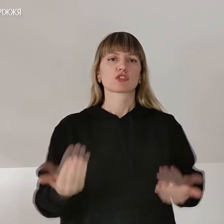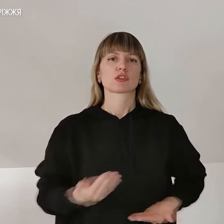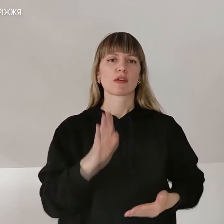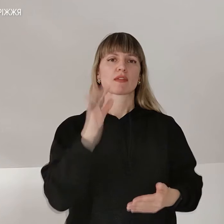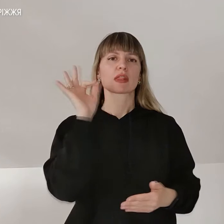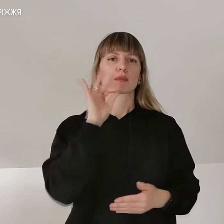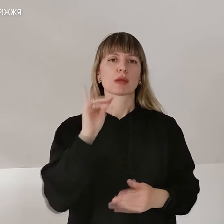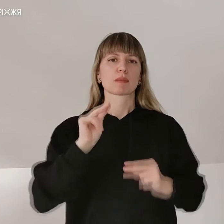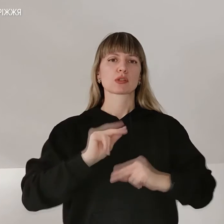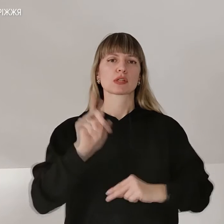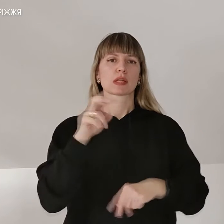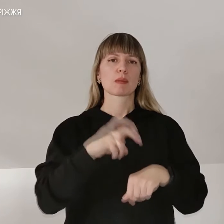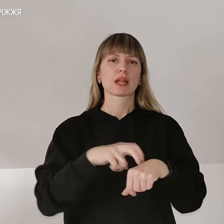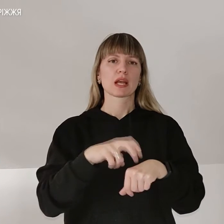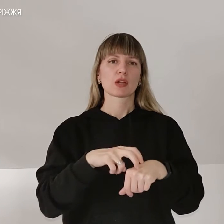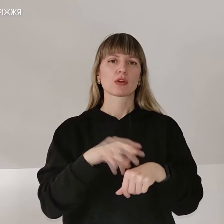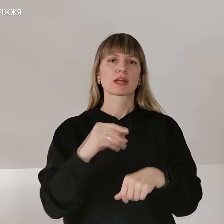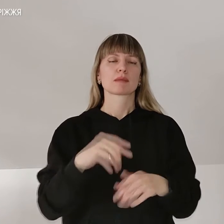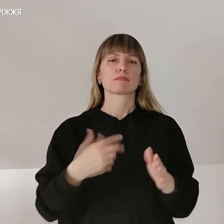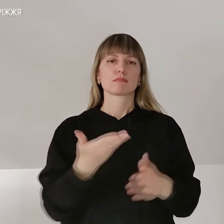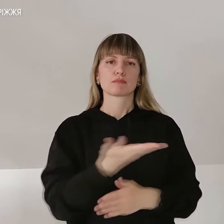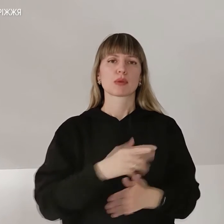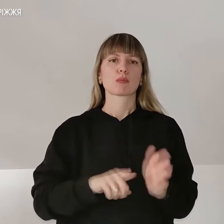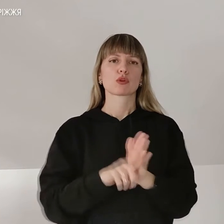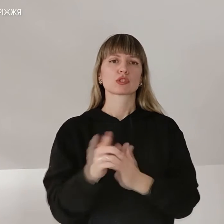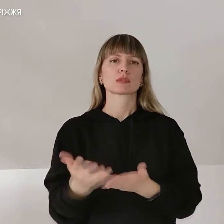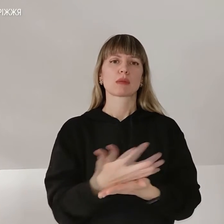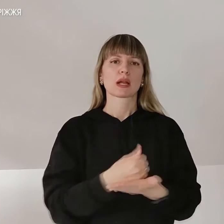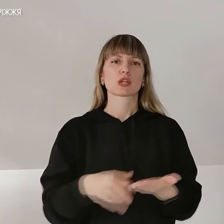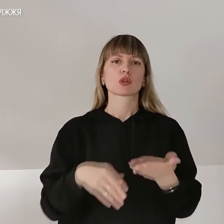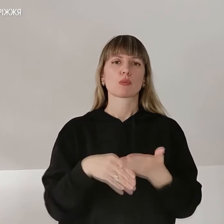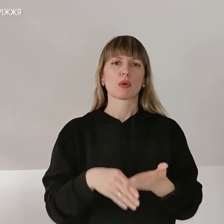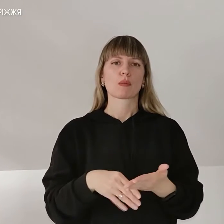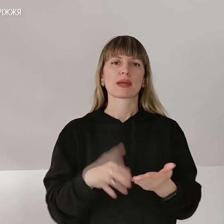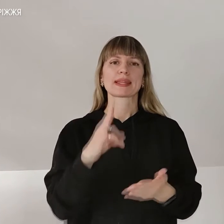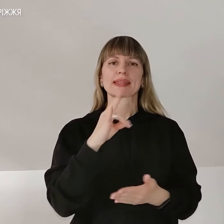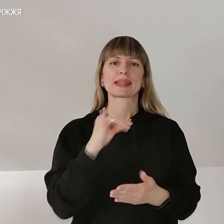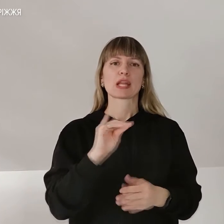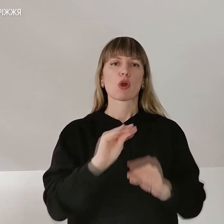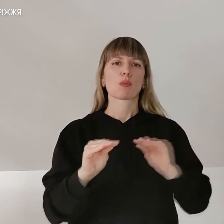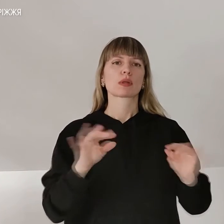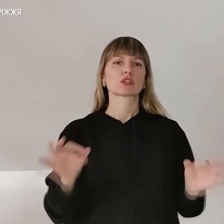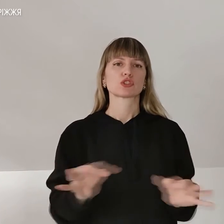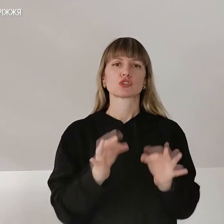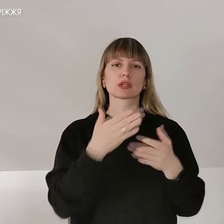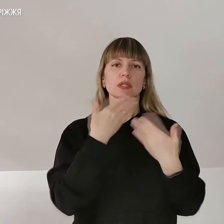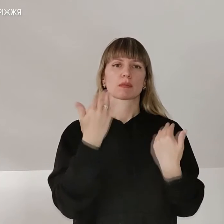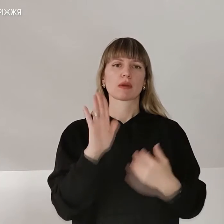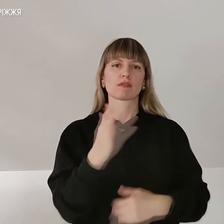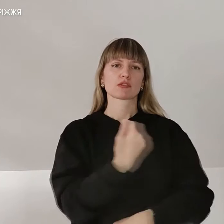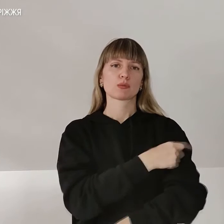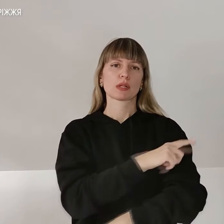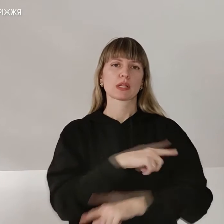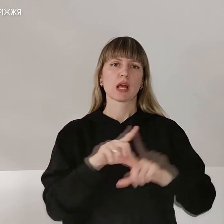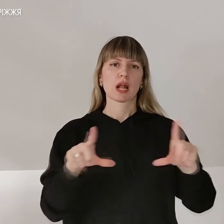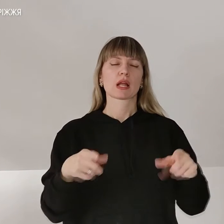працює там лікаркою. І ми почали збирати допомогу. Ні обладнання, нічого немає в шпиталі. Також дуже вдячна